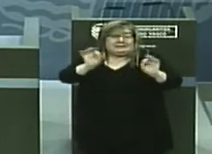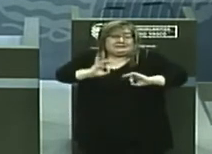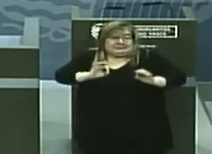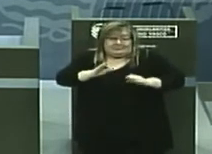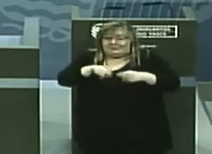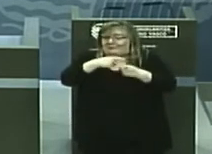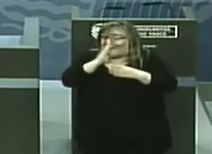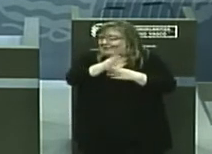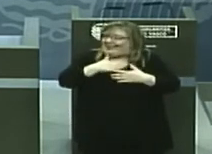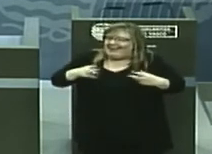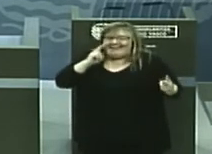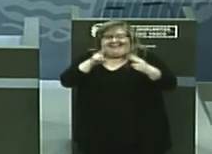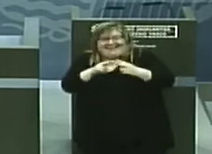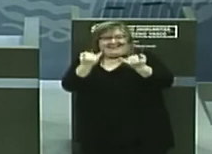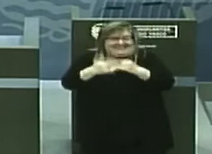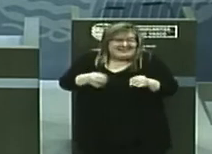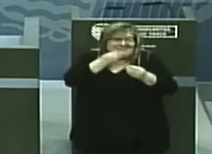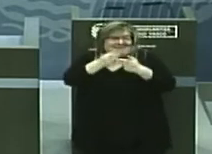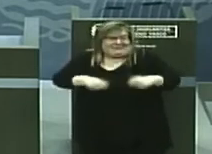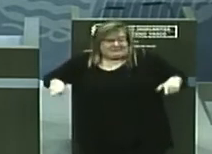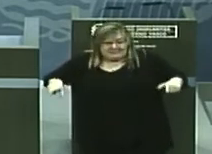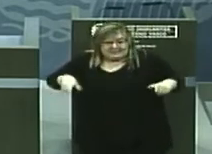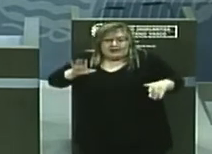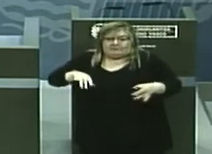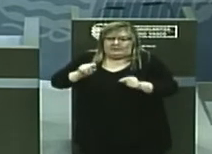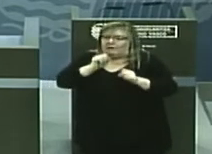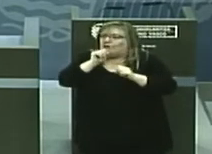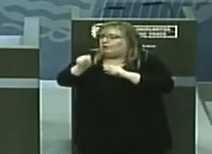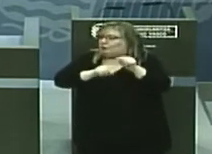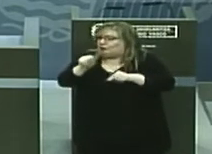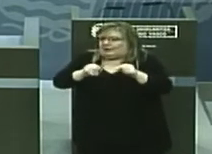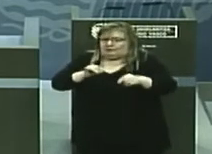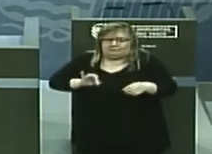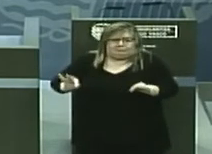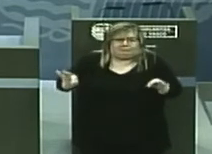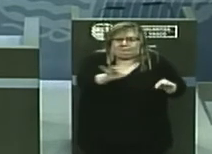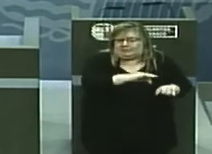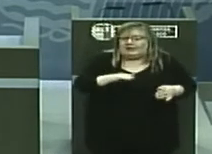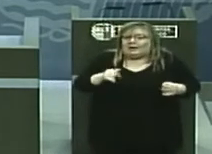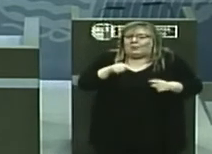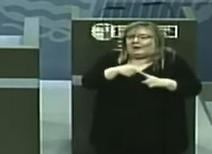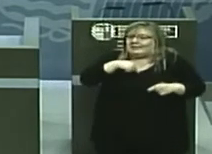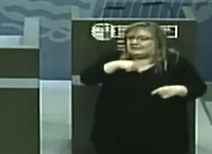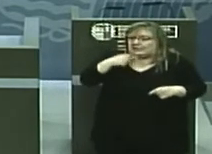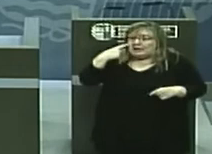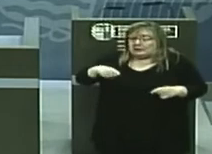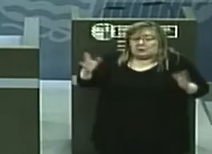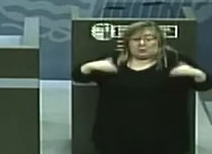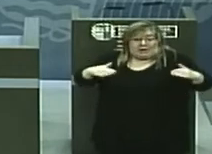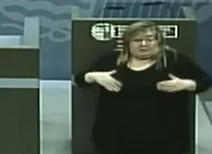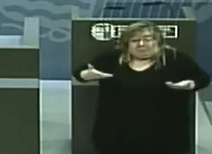directos y bueno, pues ha habido esa falta de sensación de riesgo